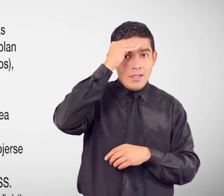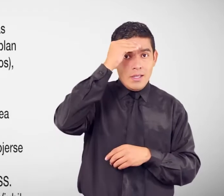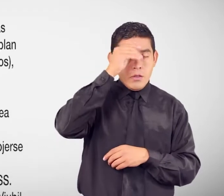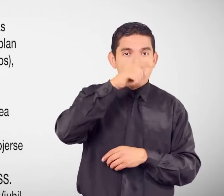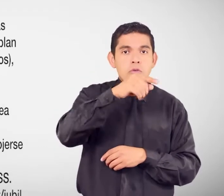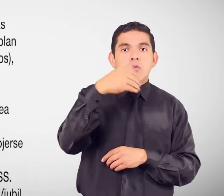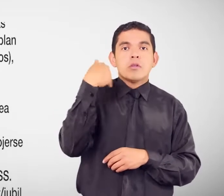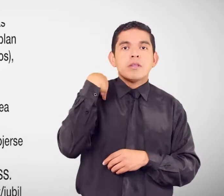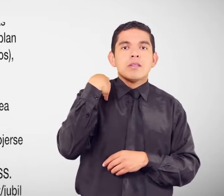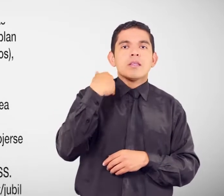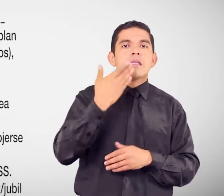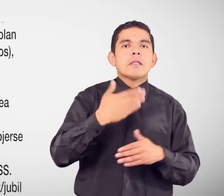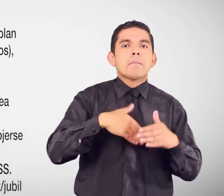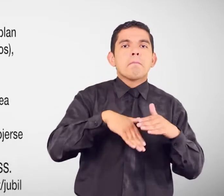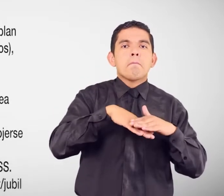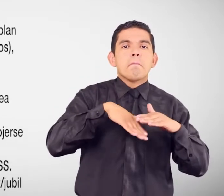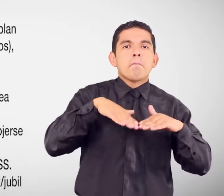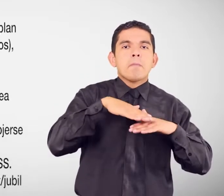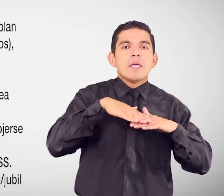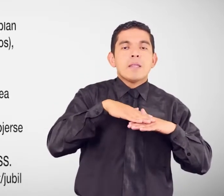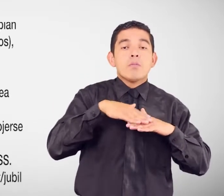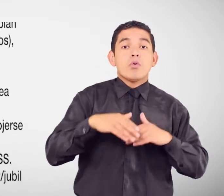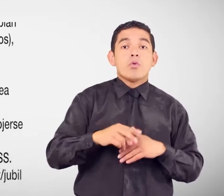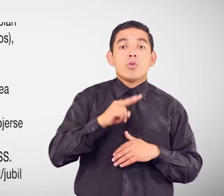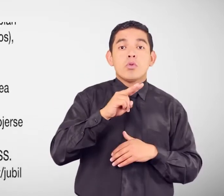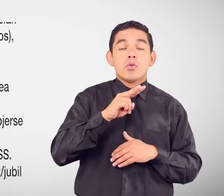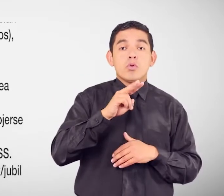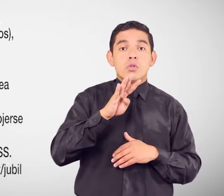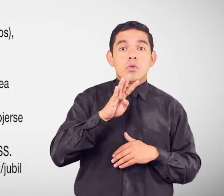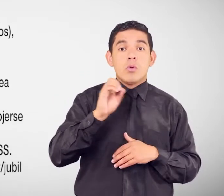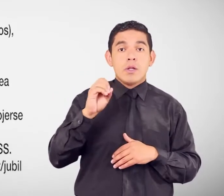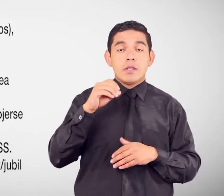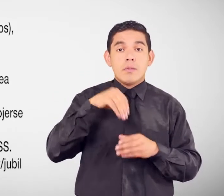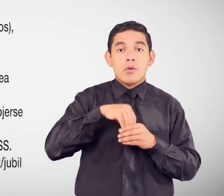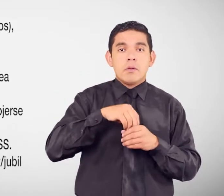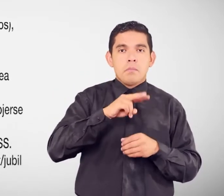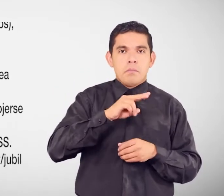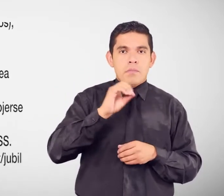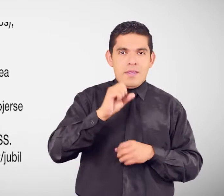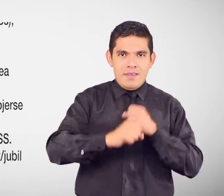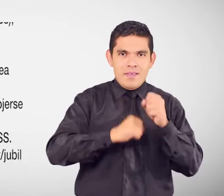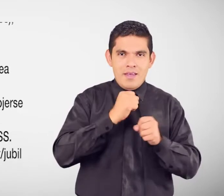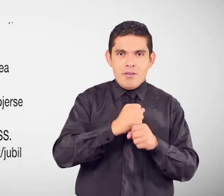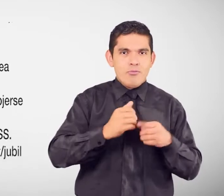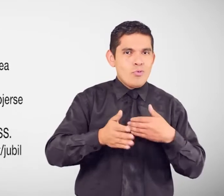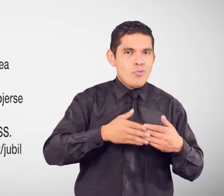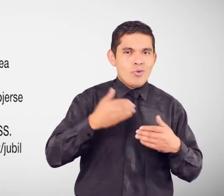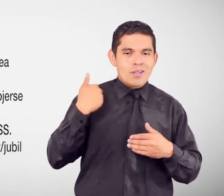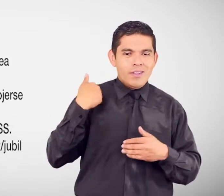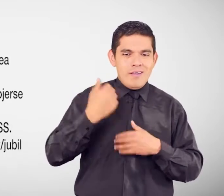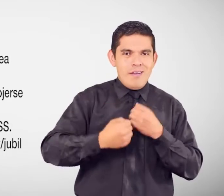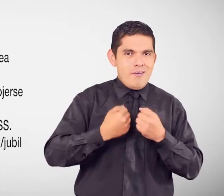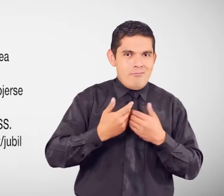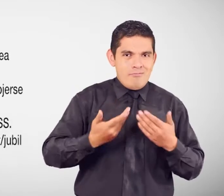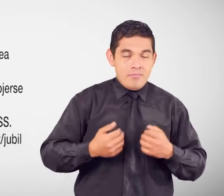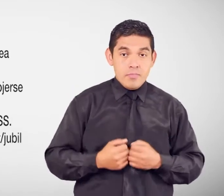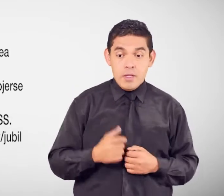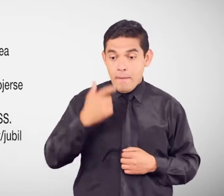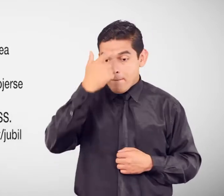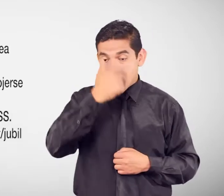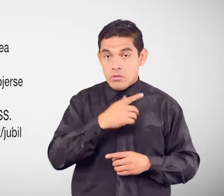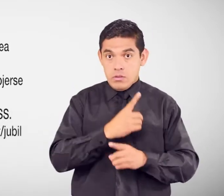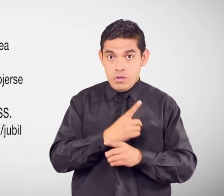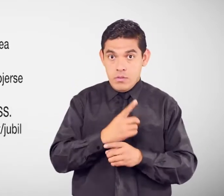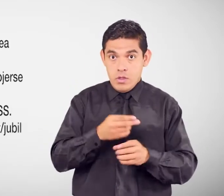mínimo de 240 aportaciones 20 años Sin límite de edad La persona con discapacidad Que desee seguir